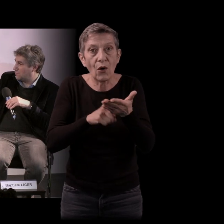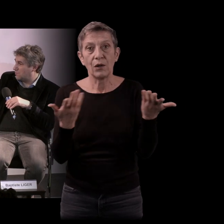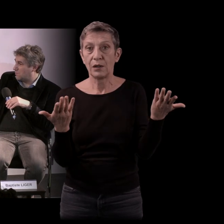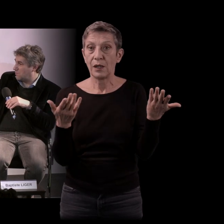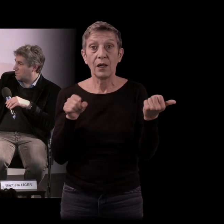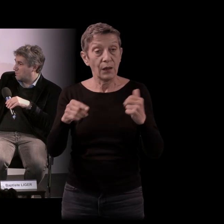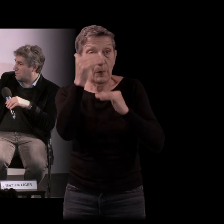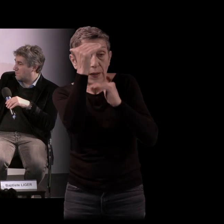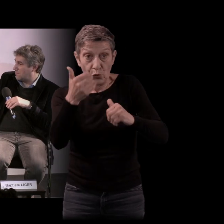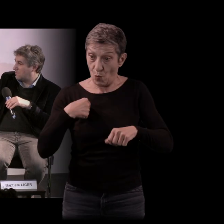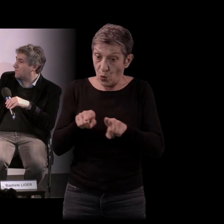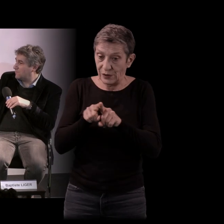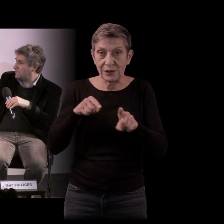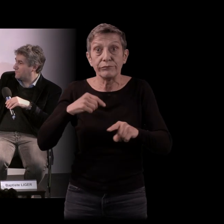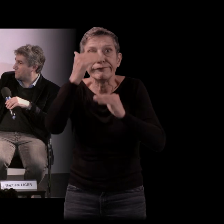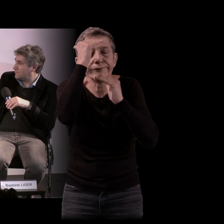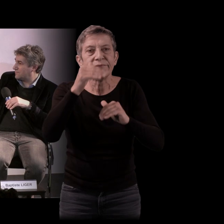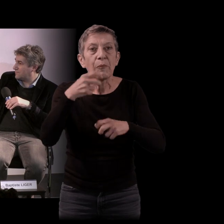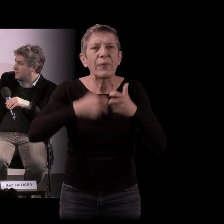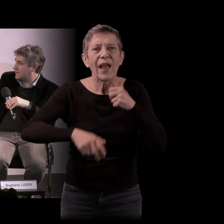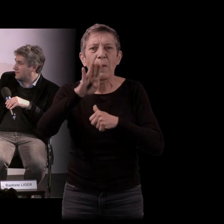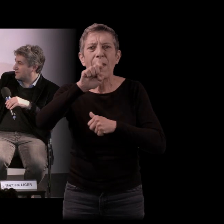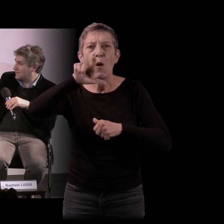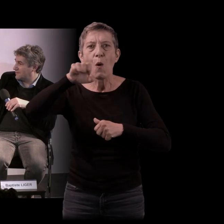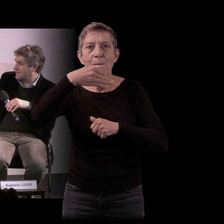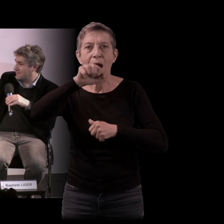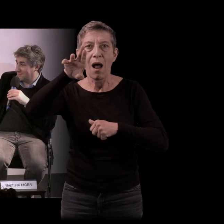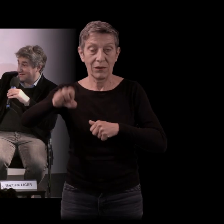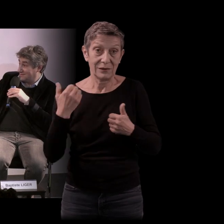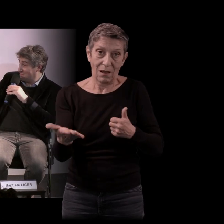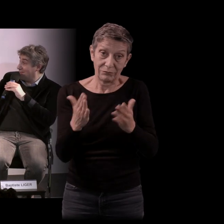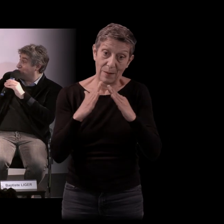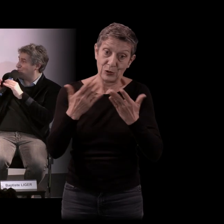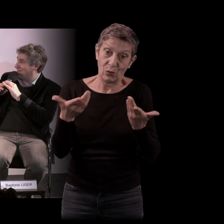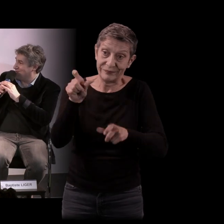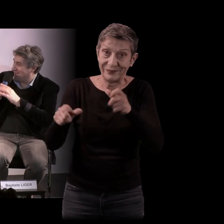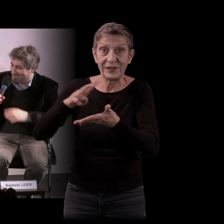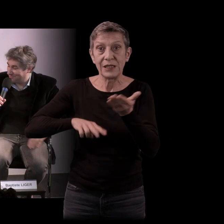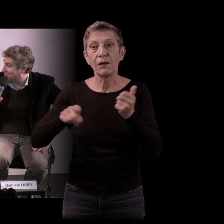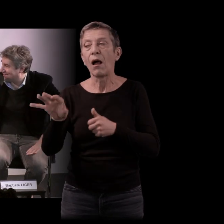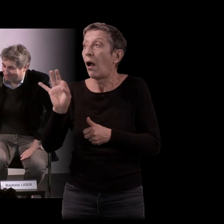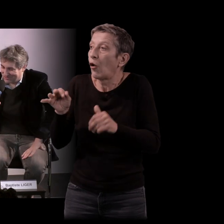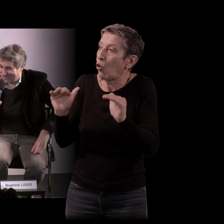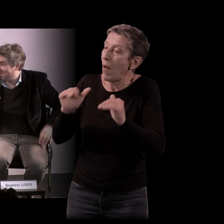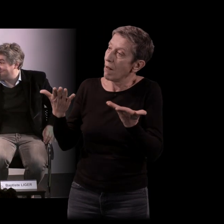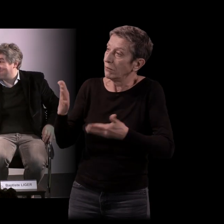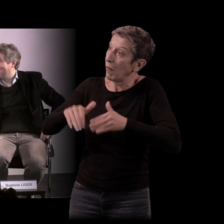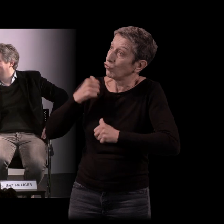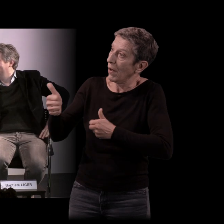d'ailleurs, pour Pierre Belmar. Voilà, c'était un peu les choses qu'on lisait chez moi. Il y a un énorme succès de librairie pendant très longtemps. Oui, ça reste passionnant.